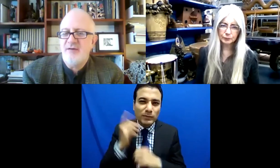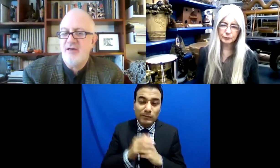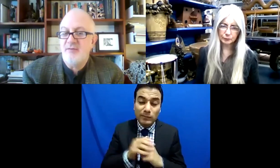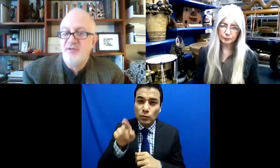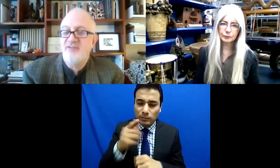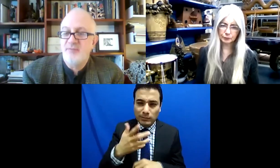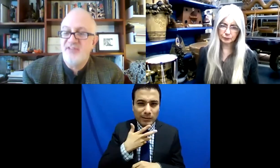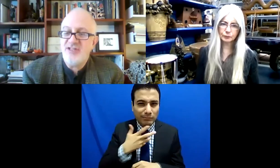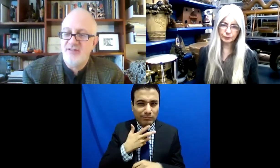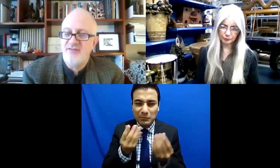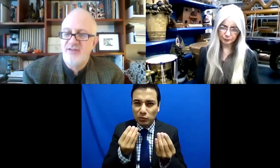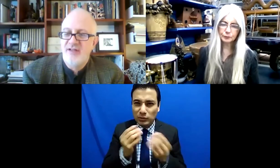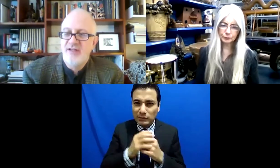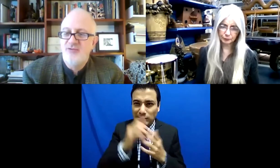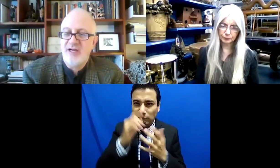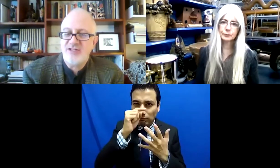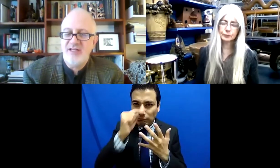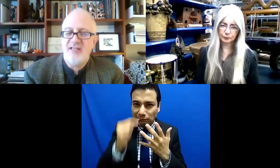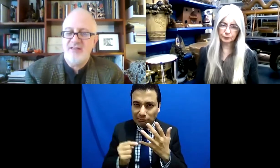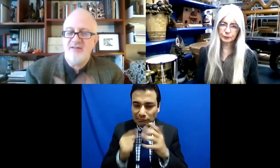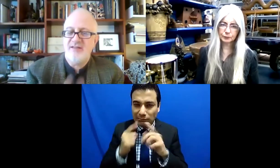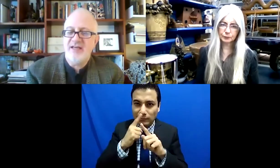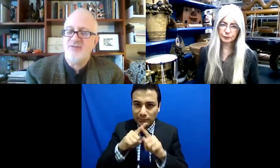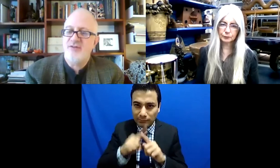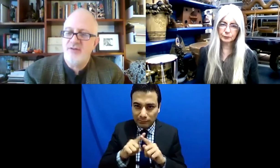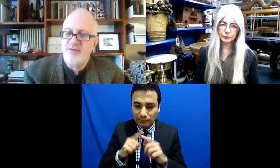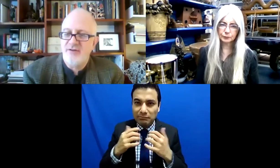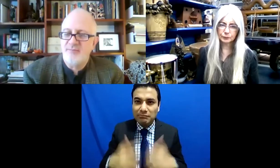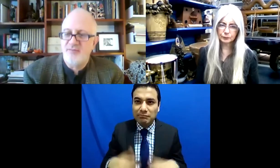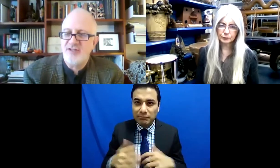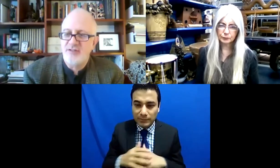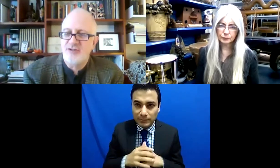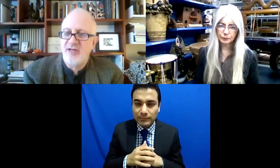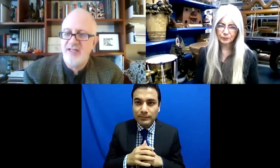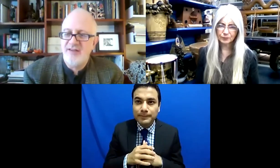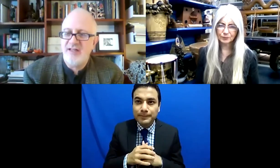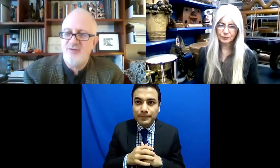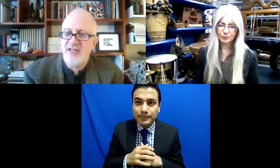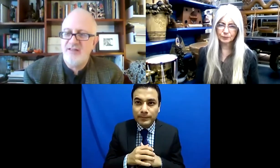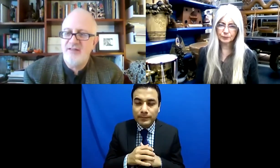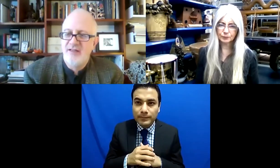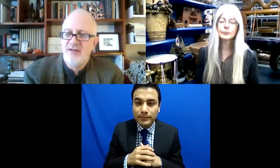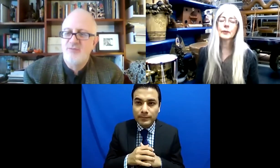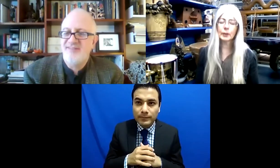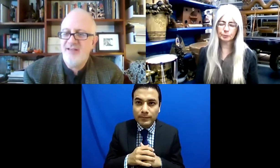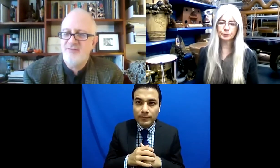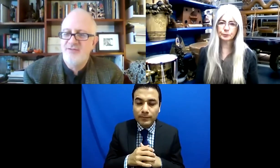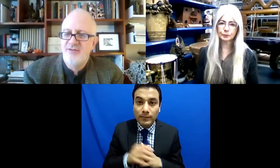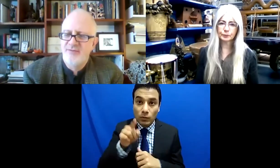tú tuviste que poner en telejuicio muchos supuestos para recibir